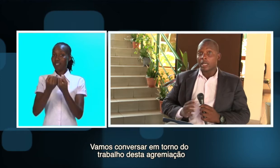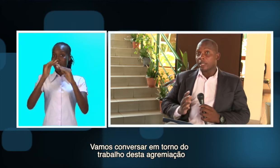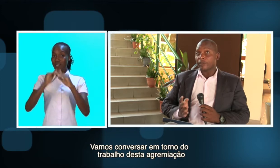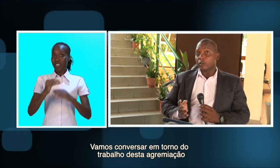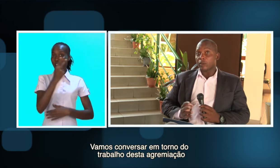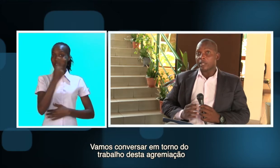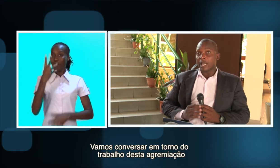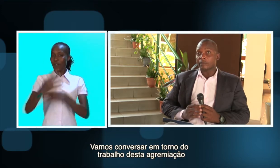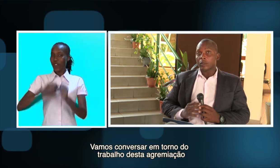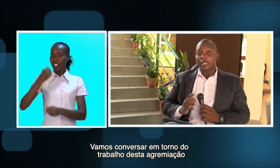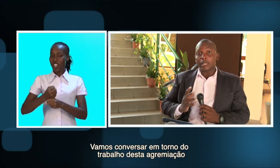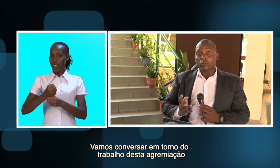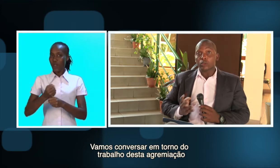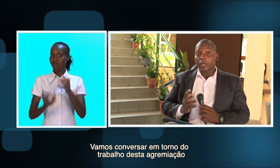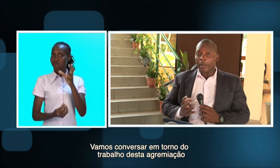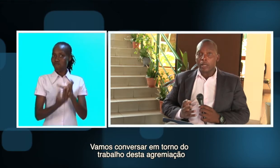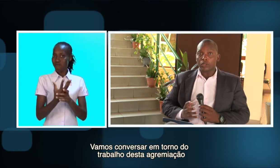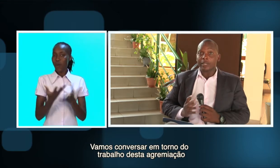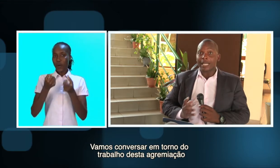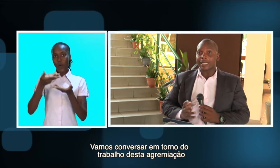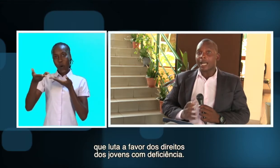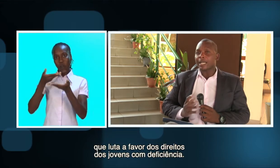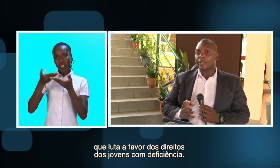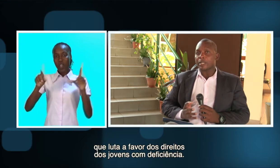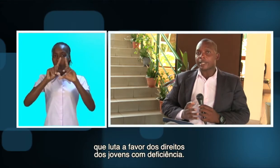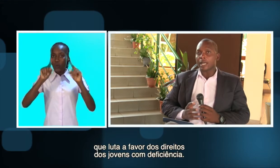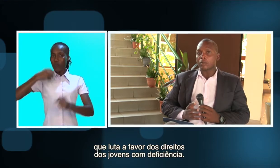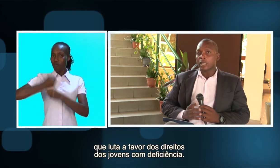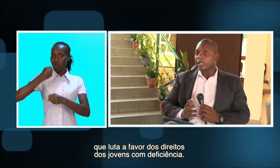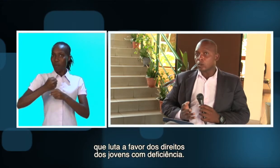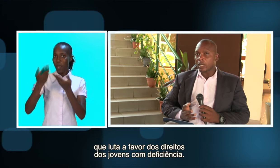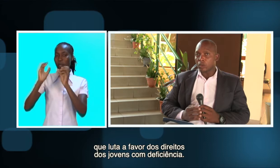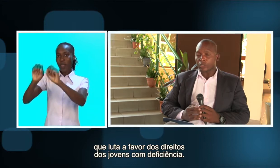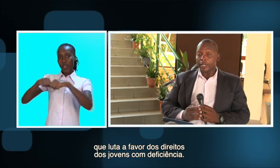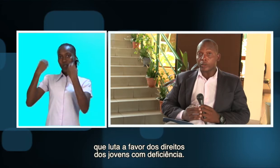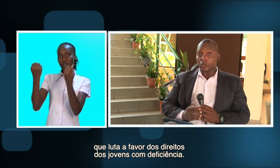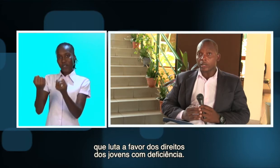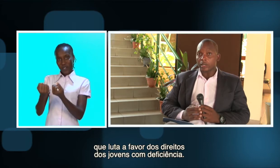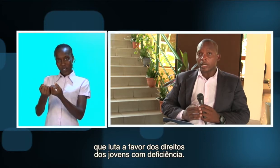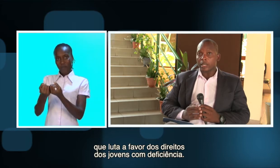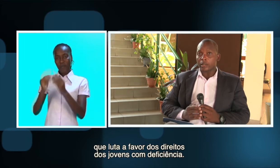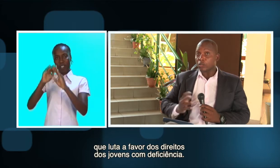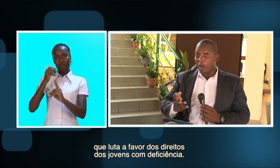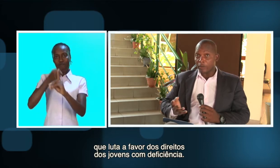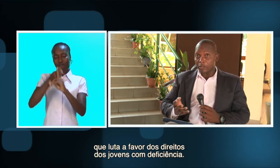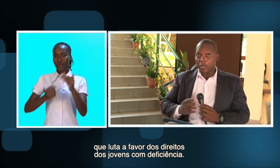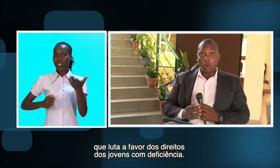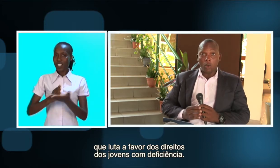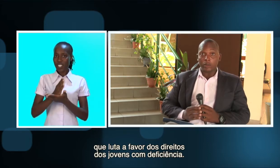E vamos conversar em termos dos trabalhos desta agremiação que luta com os direitos dos jovens com